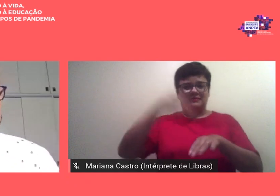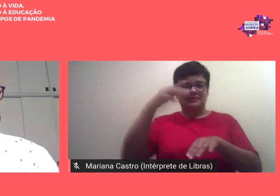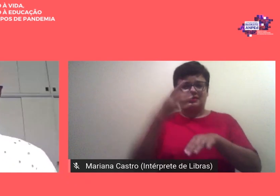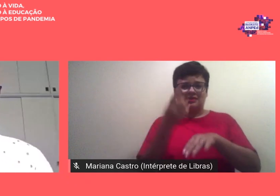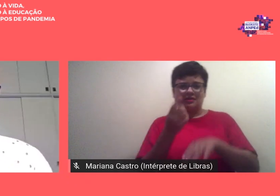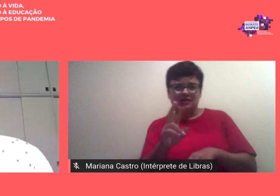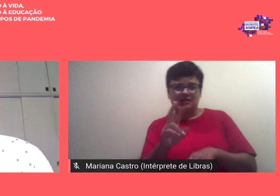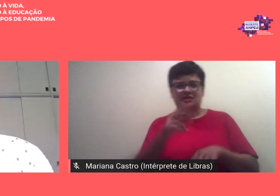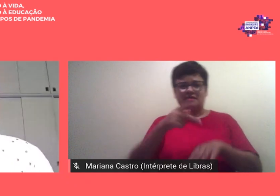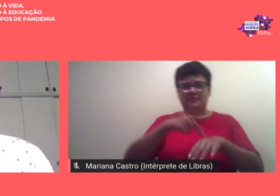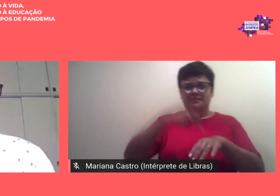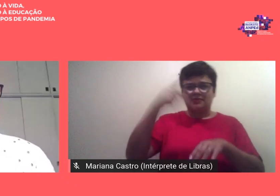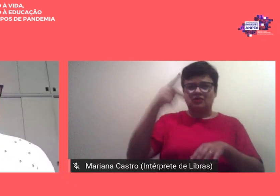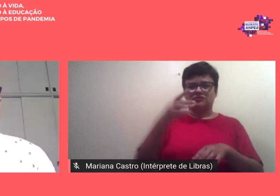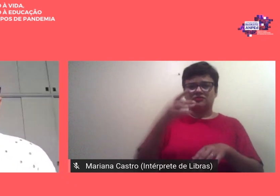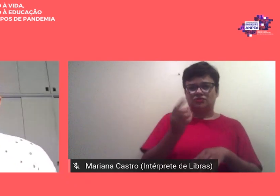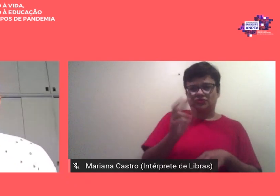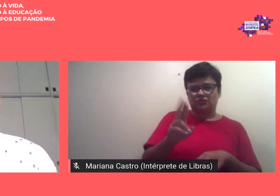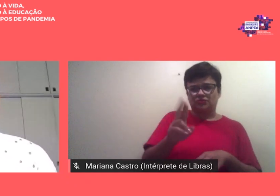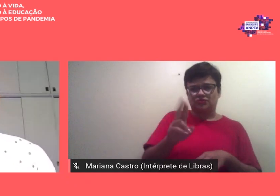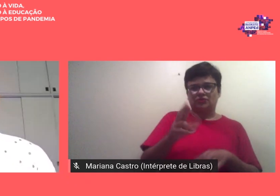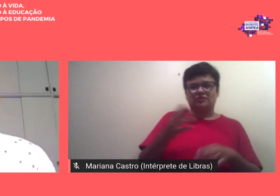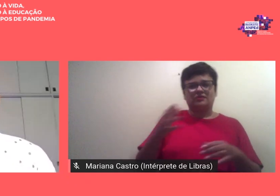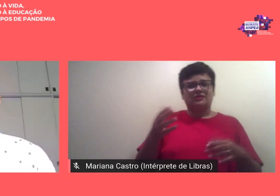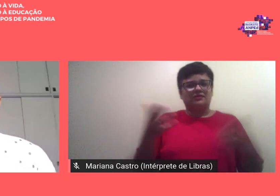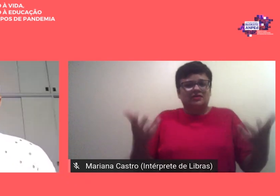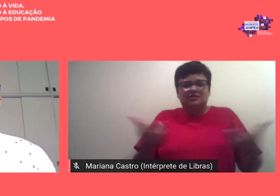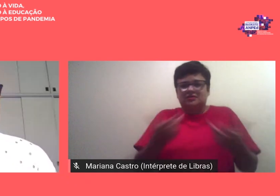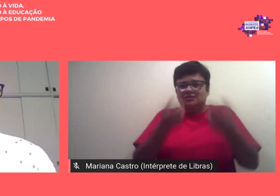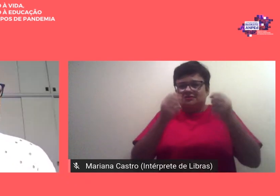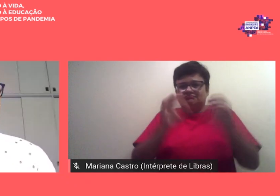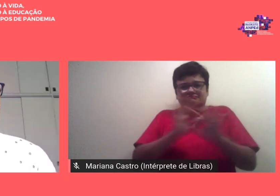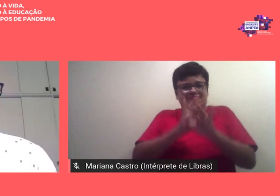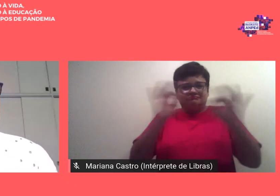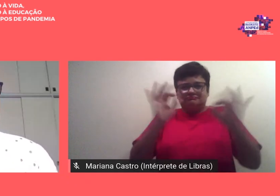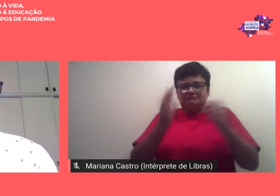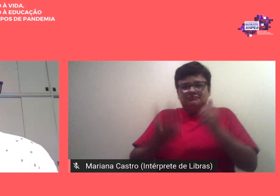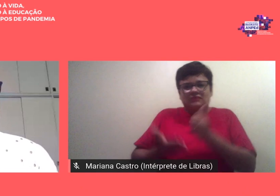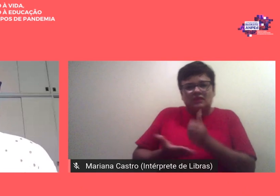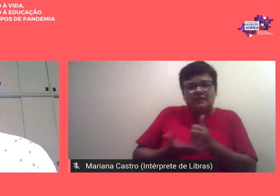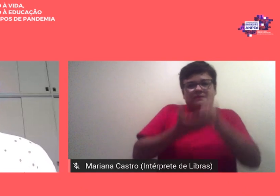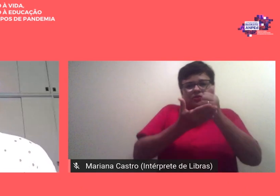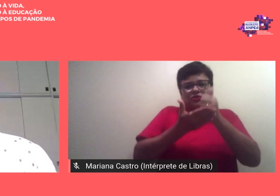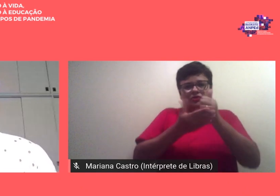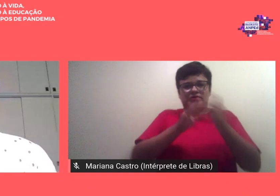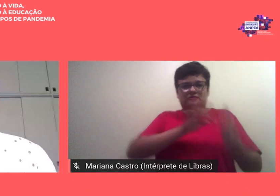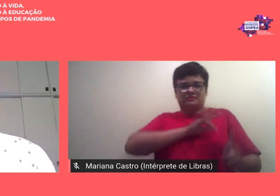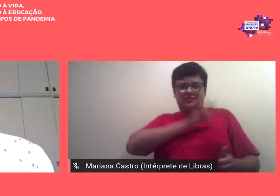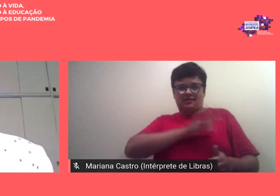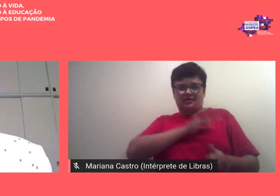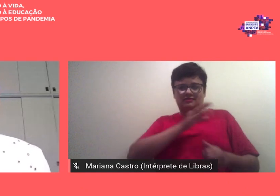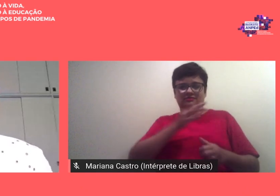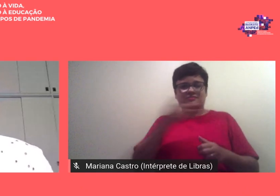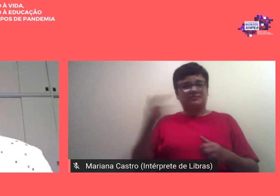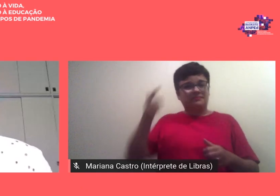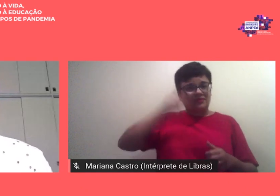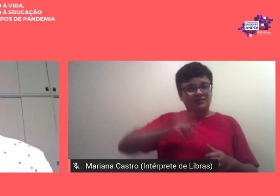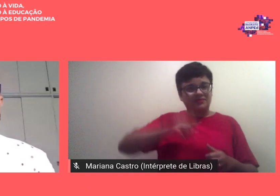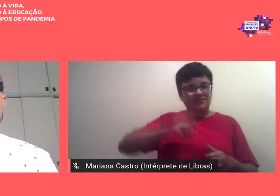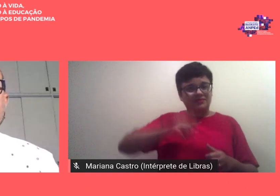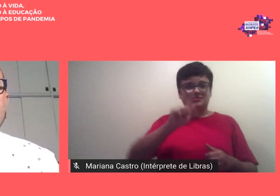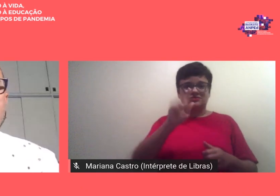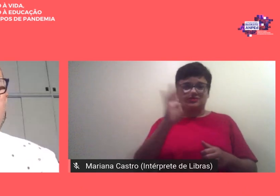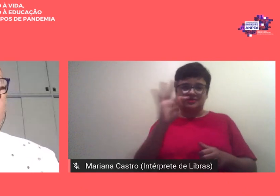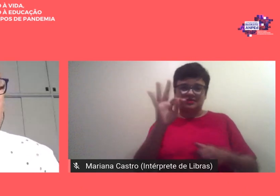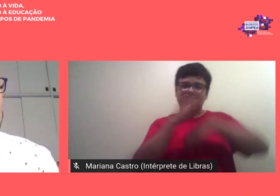doutoras pós-doutorandes que foram incríveis ao fornecer apoio e suporte necessários para que os trabalhos do GT fossem recheados de afeto